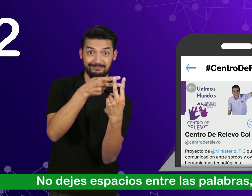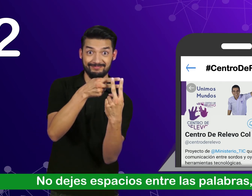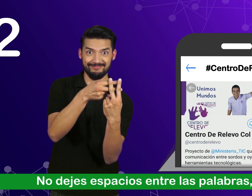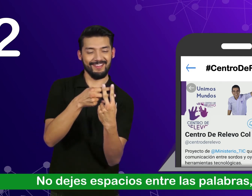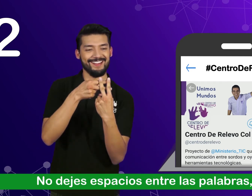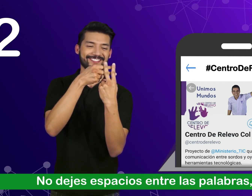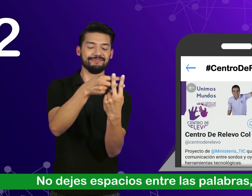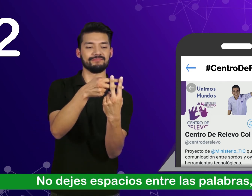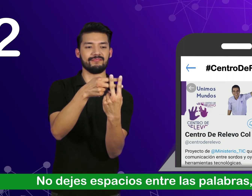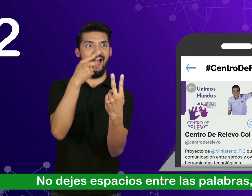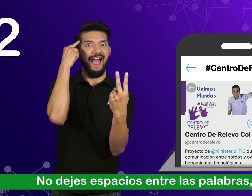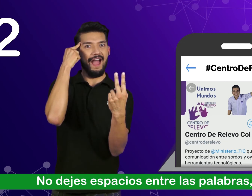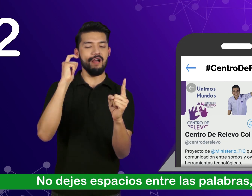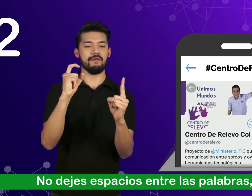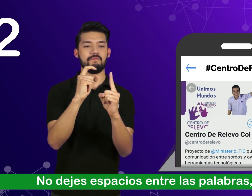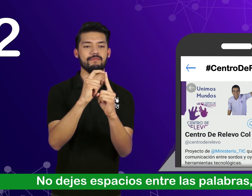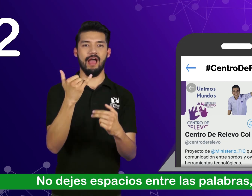No dejes espacios entre las palabras.